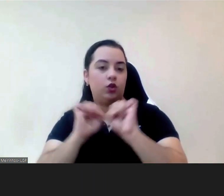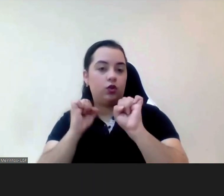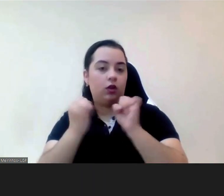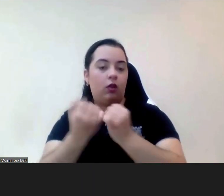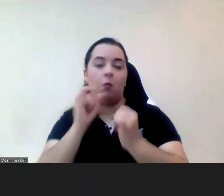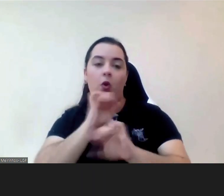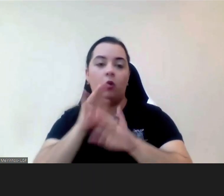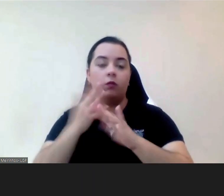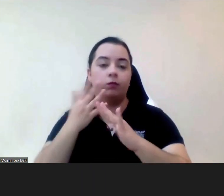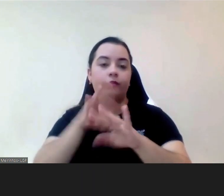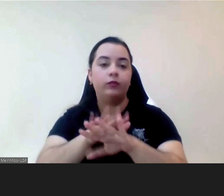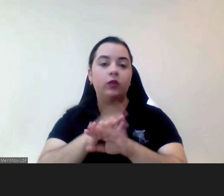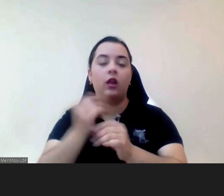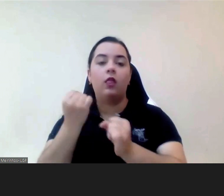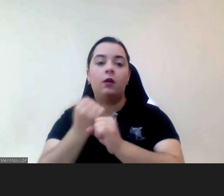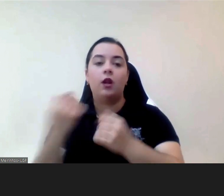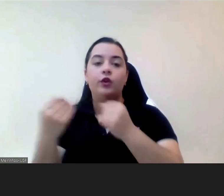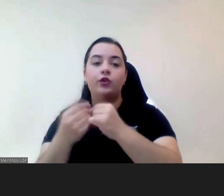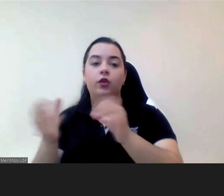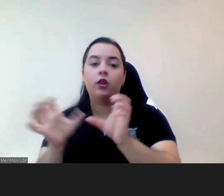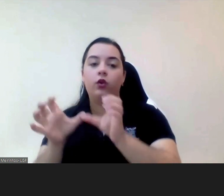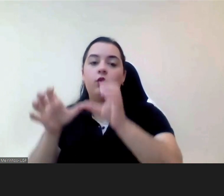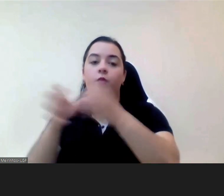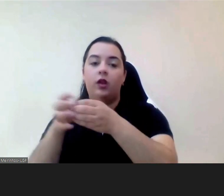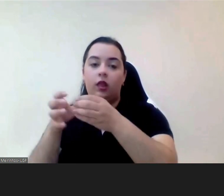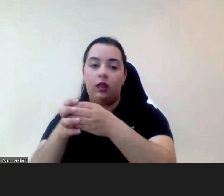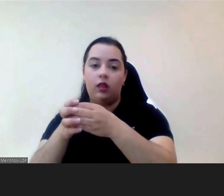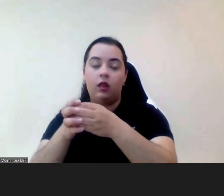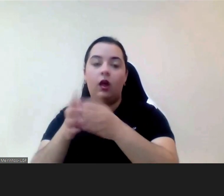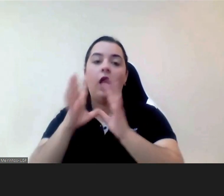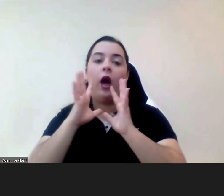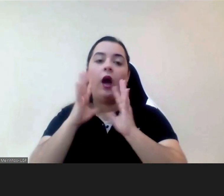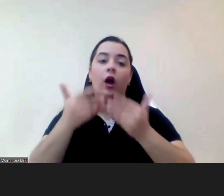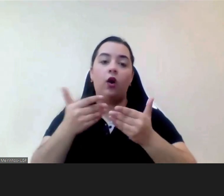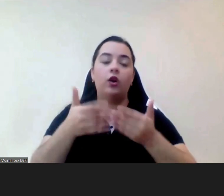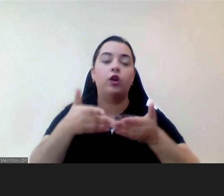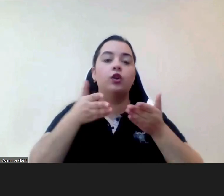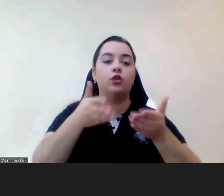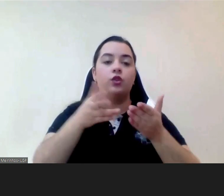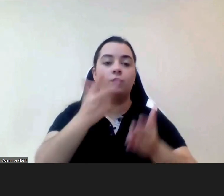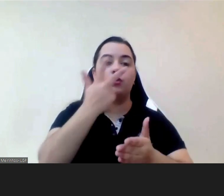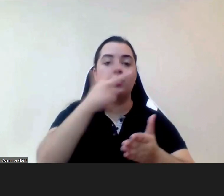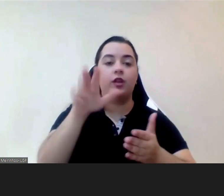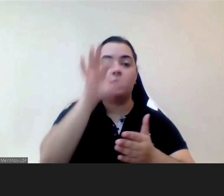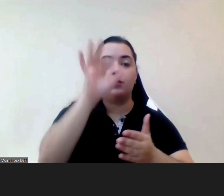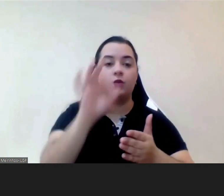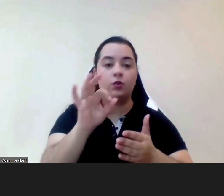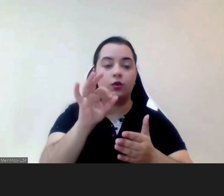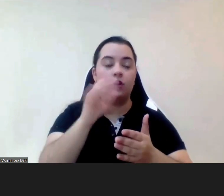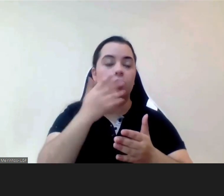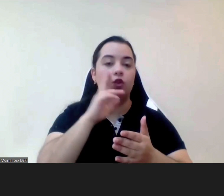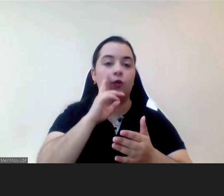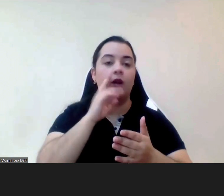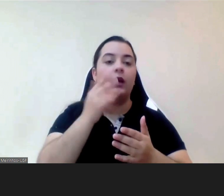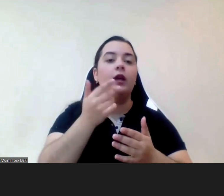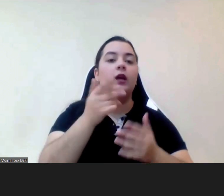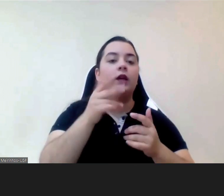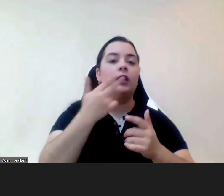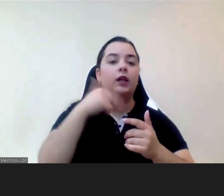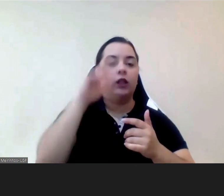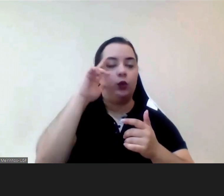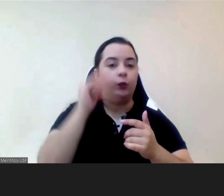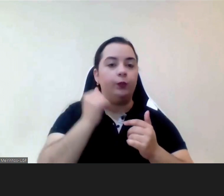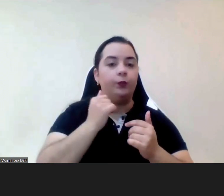neste momento resposta a cerca de 100 utentes e dos seus familiares as nossas respostas atualmente são 4 unidades de vida